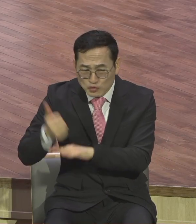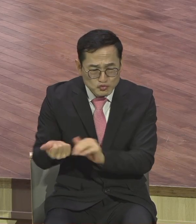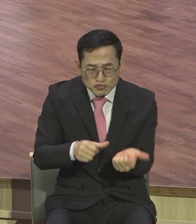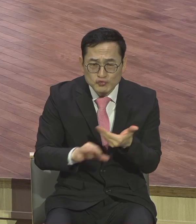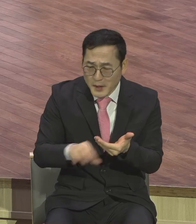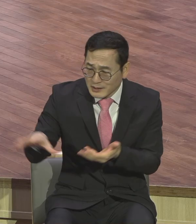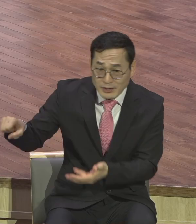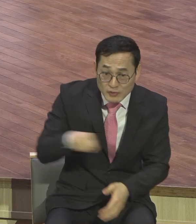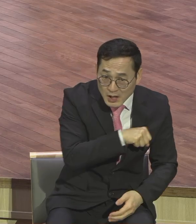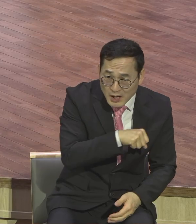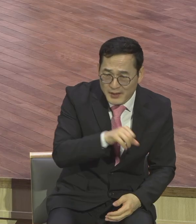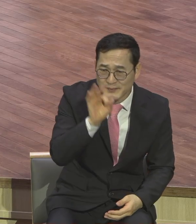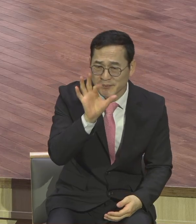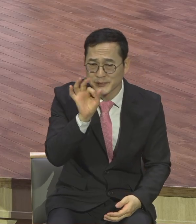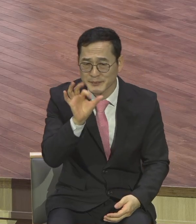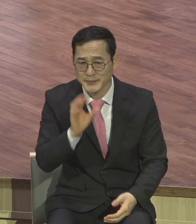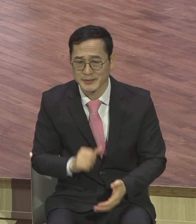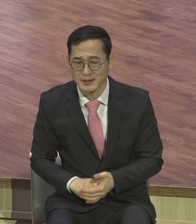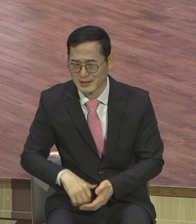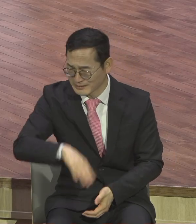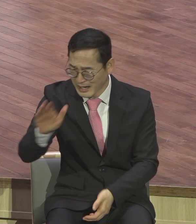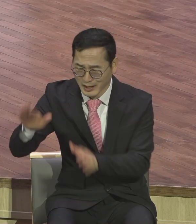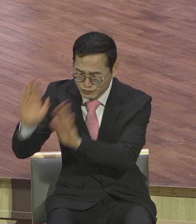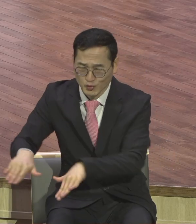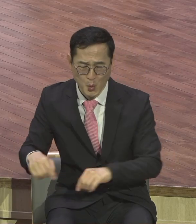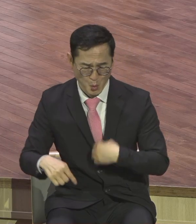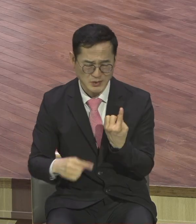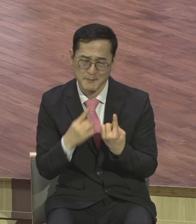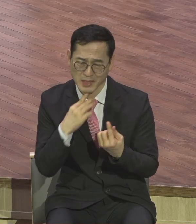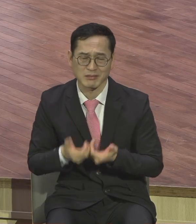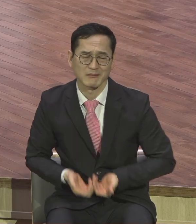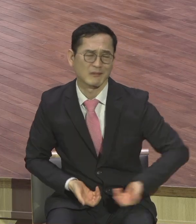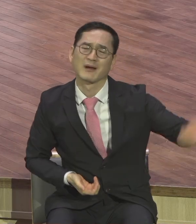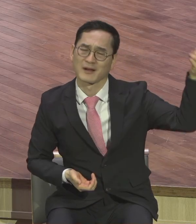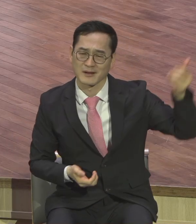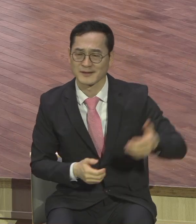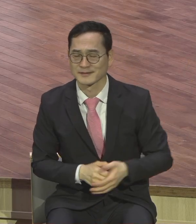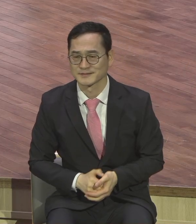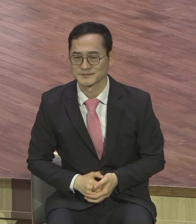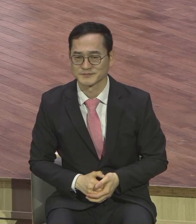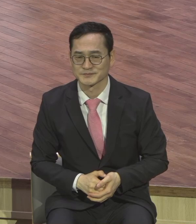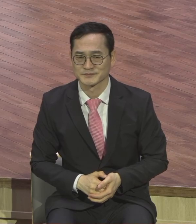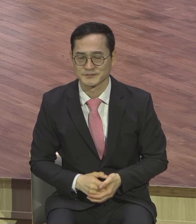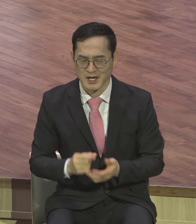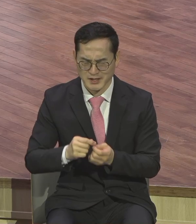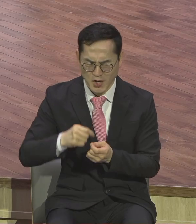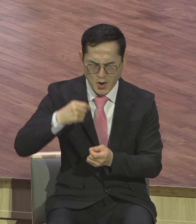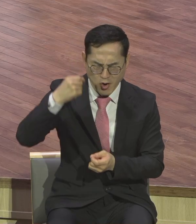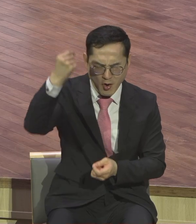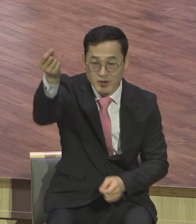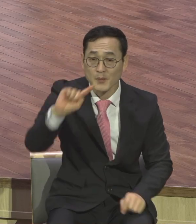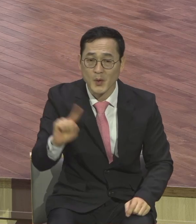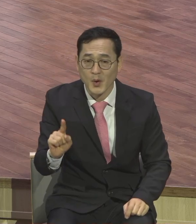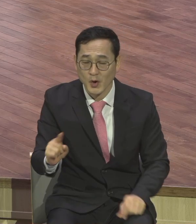성공했다 그래서 다 놓고 가는 거예요 영혼한 것은 하나밖에 없다니까 영혼 구원 아멘